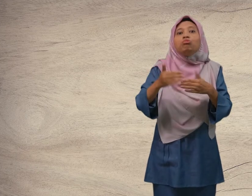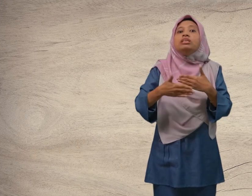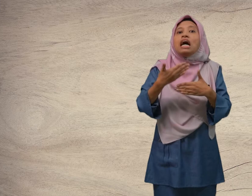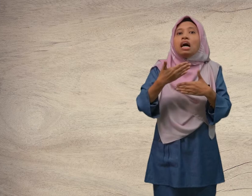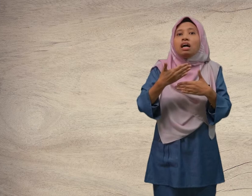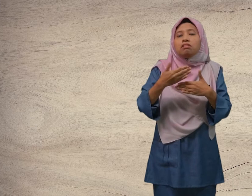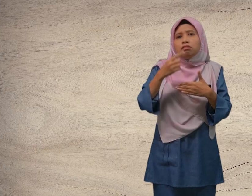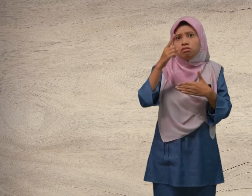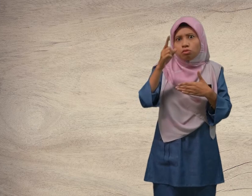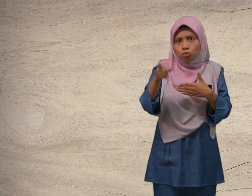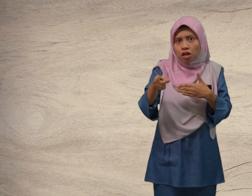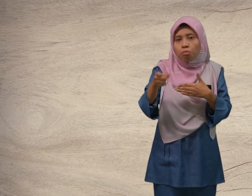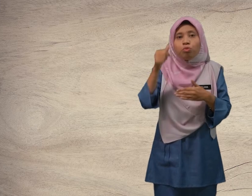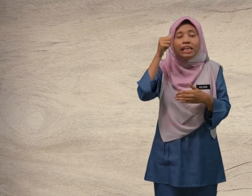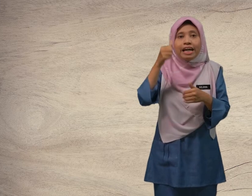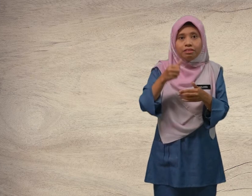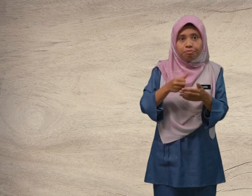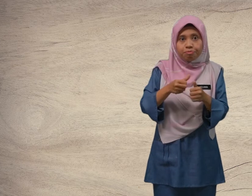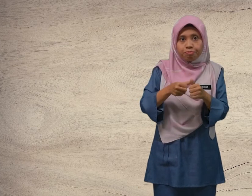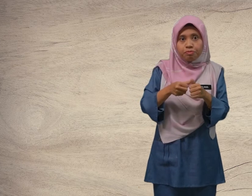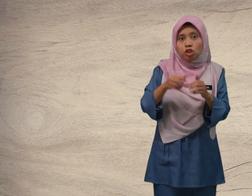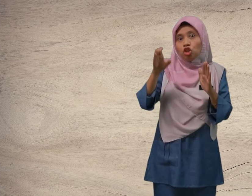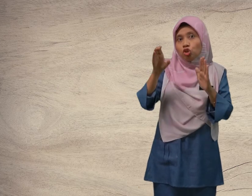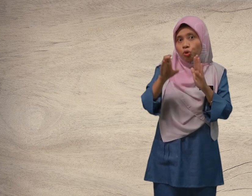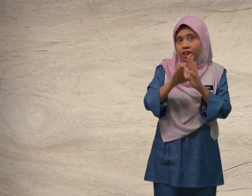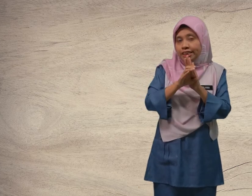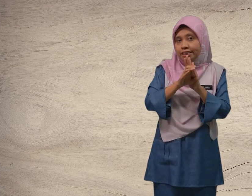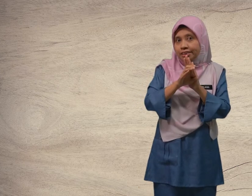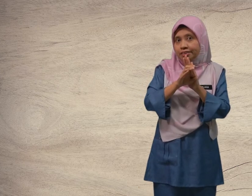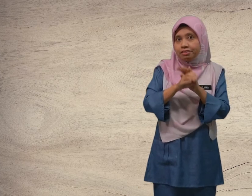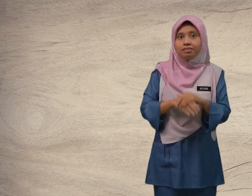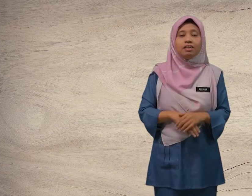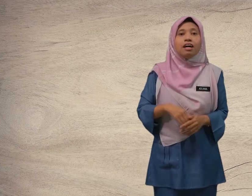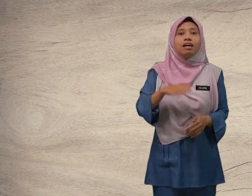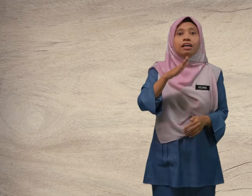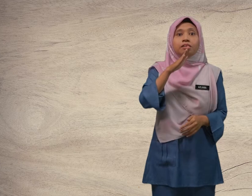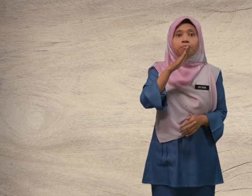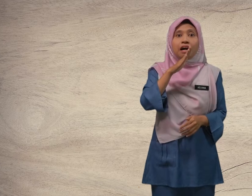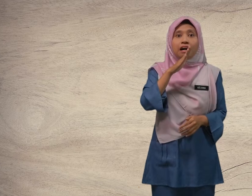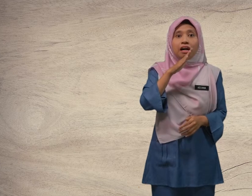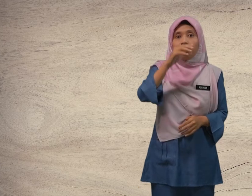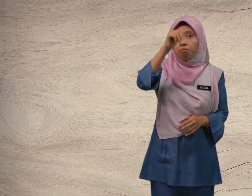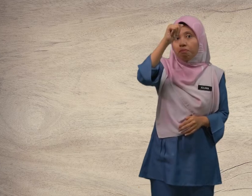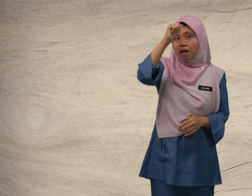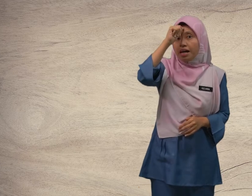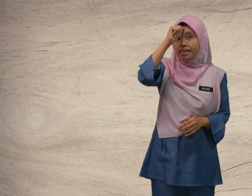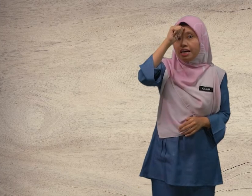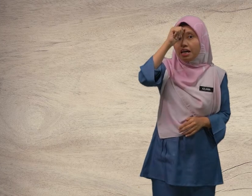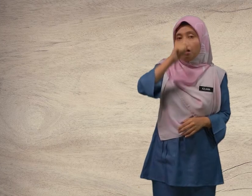mudah. Kamu ingat. Contohnya, emak, ayah,